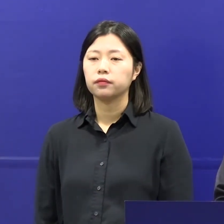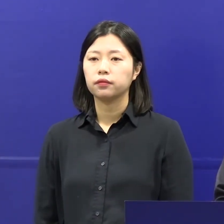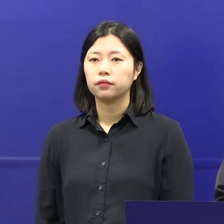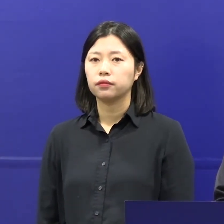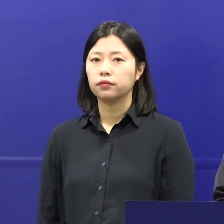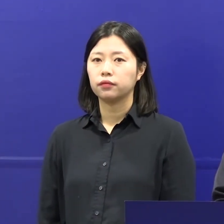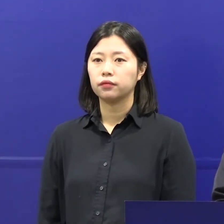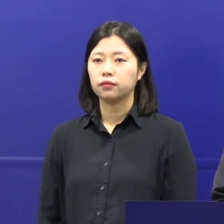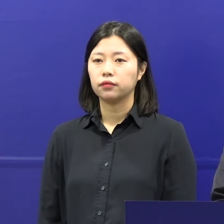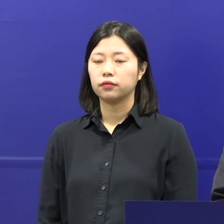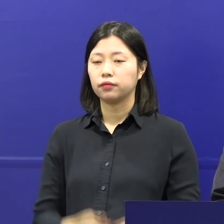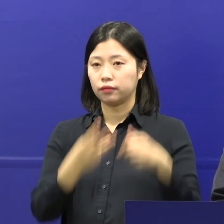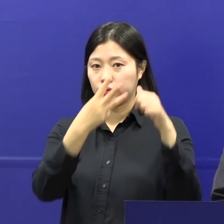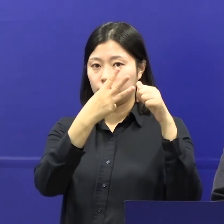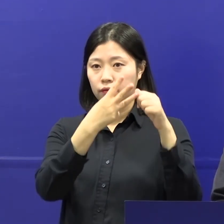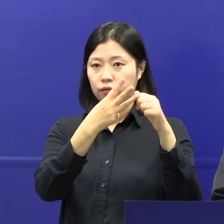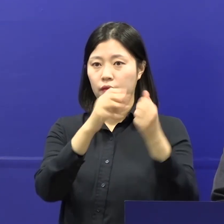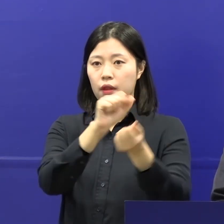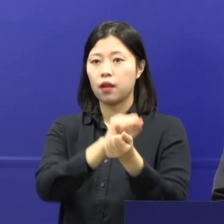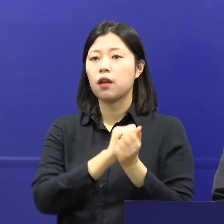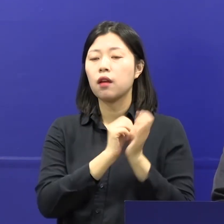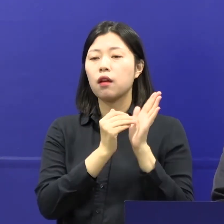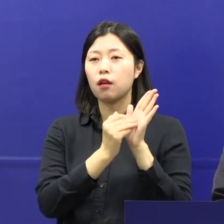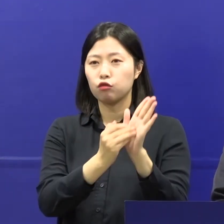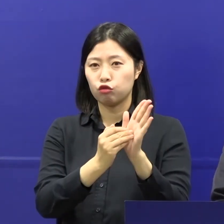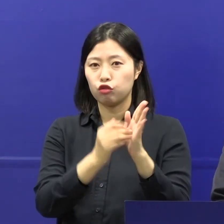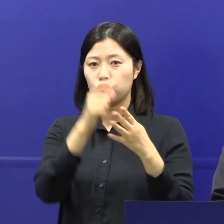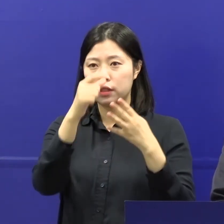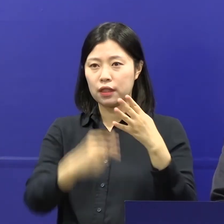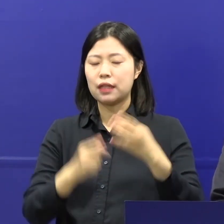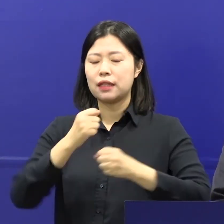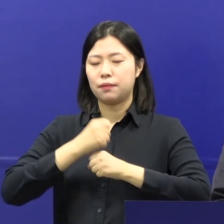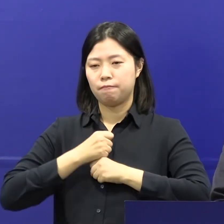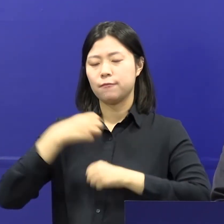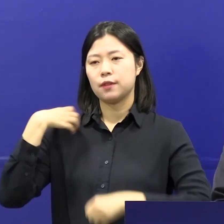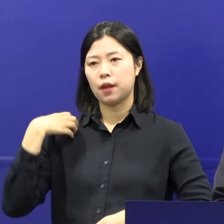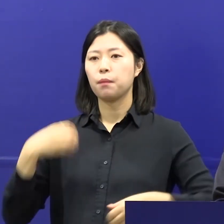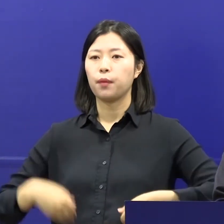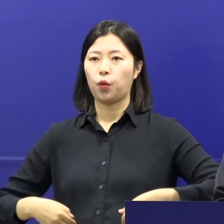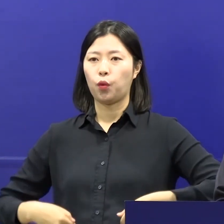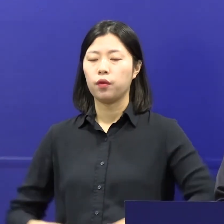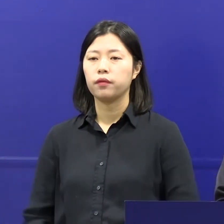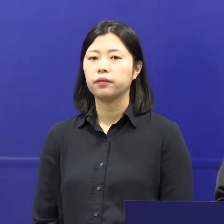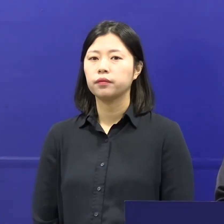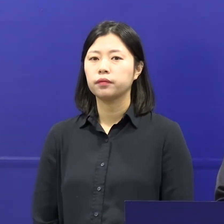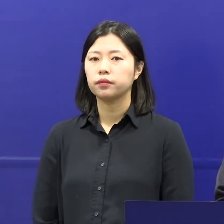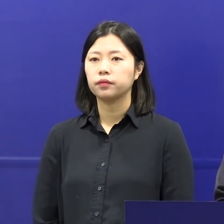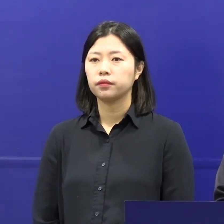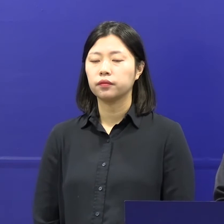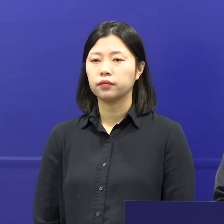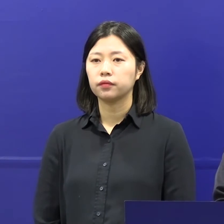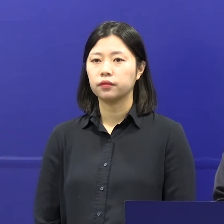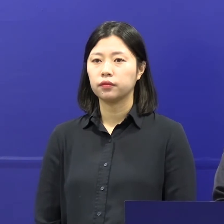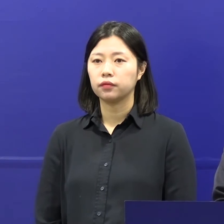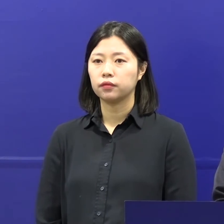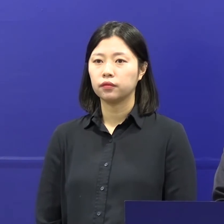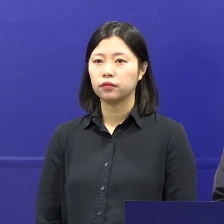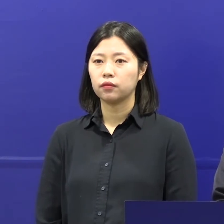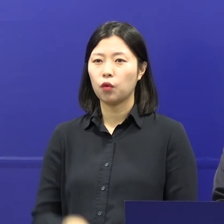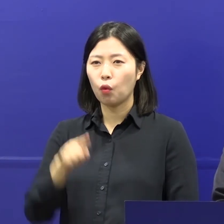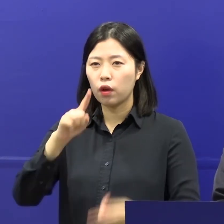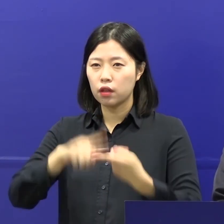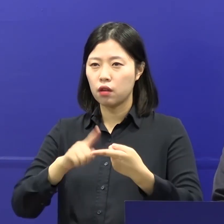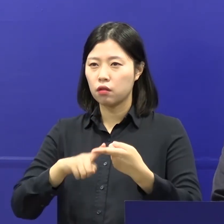세 번째는 방역수칙 의무화 시설을 확대하고 방역수칙을 강화하는 한편 위반 내용에 대해서는 무관용